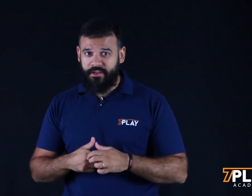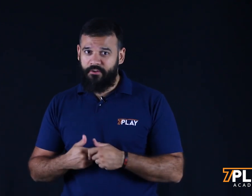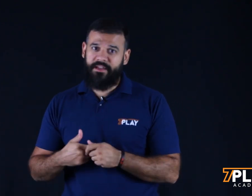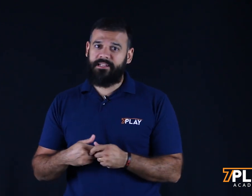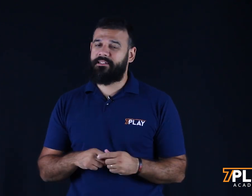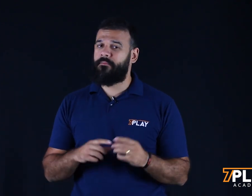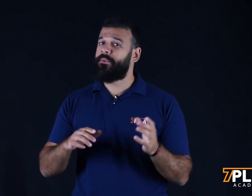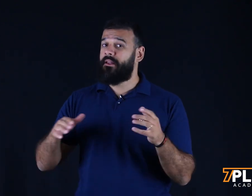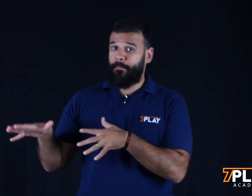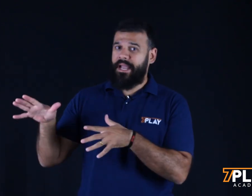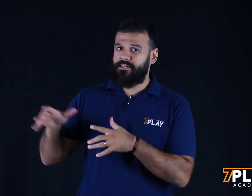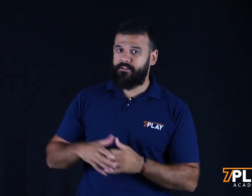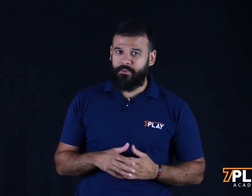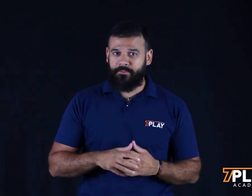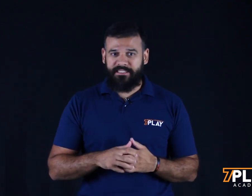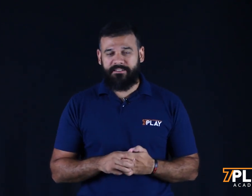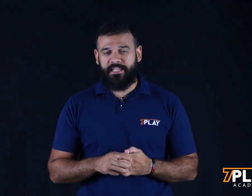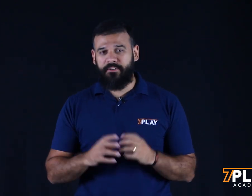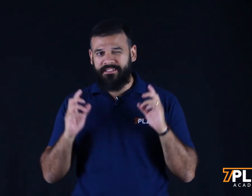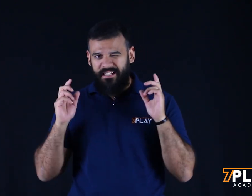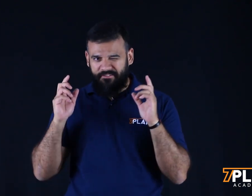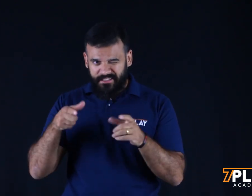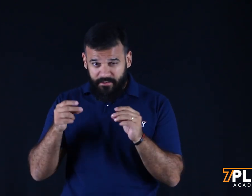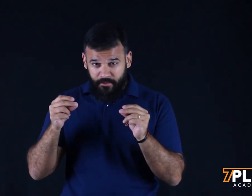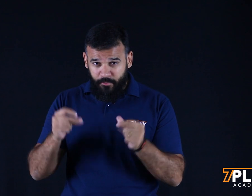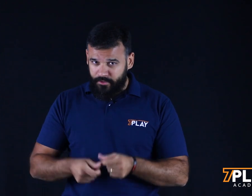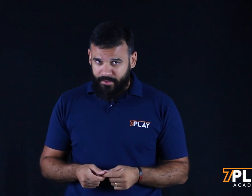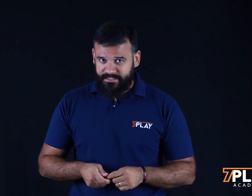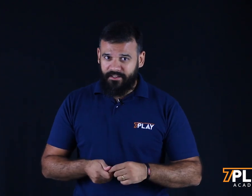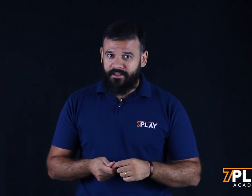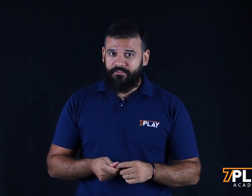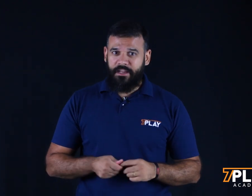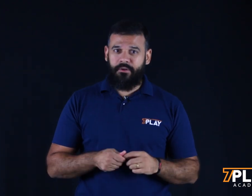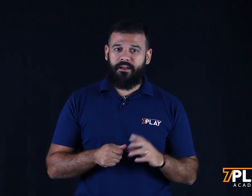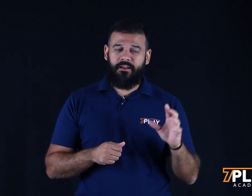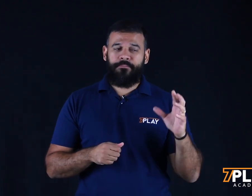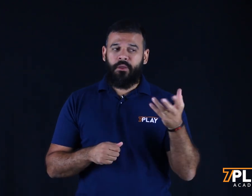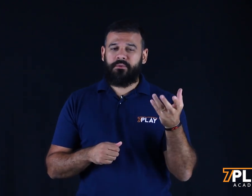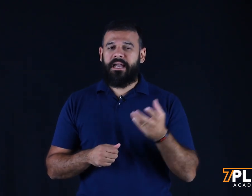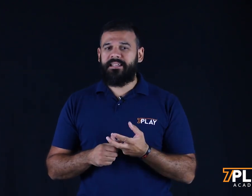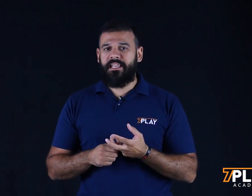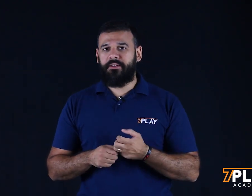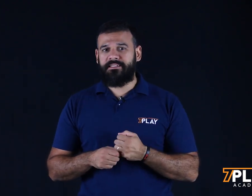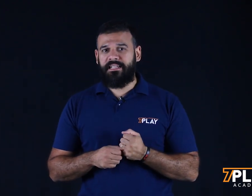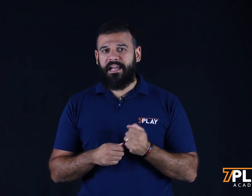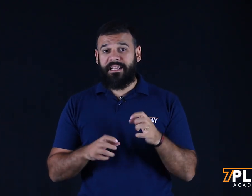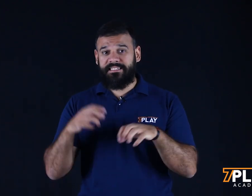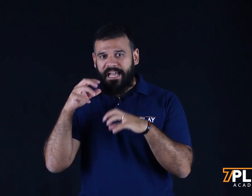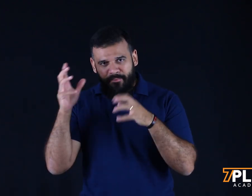que converte. Então, não perde não nas próximas aulas que eu vou te ensinar a fazer isso de forma muito prática. Tem um site que eu vou te ensinar a editar a